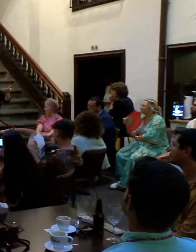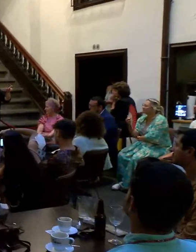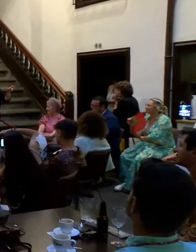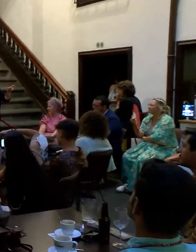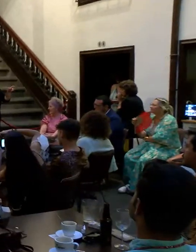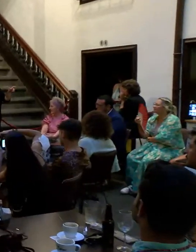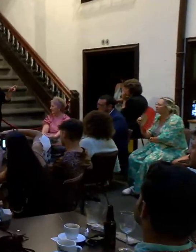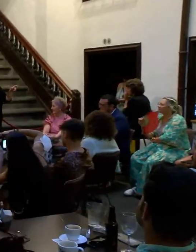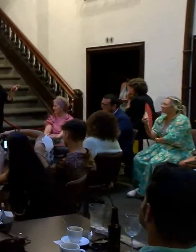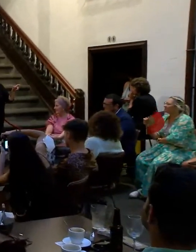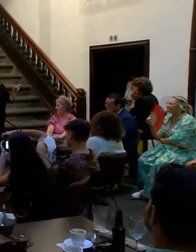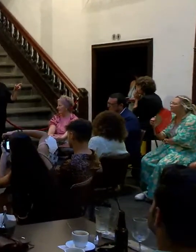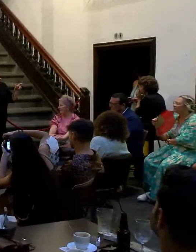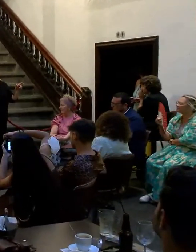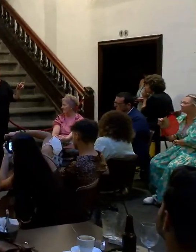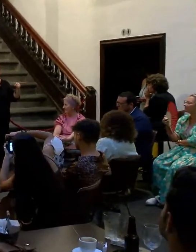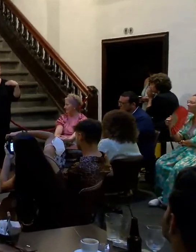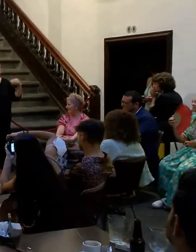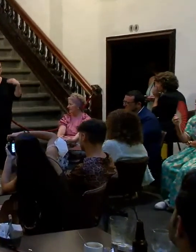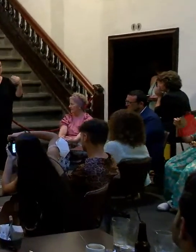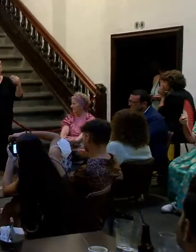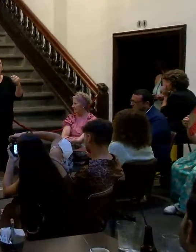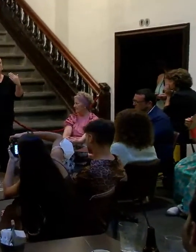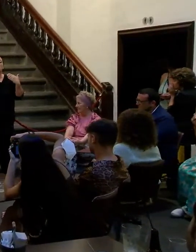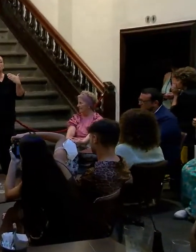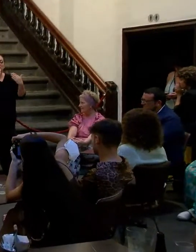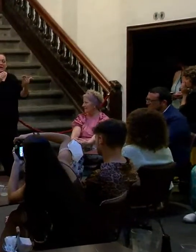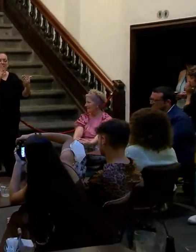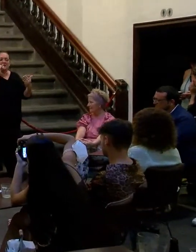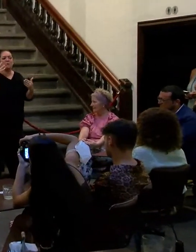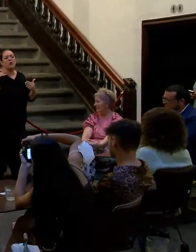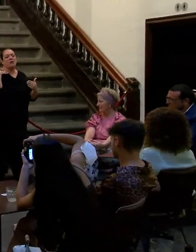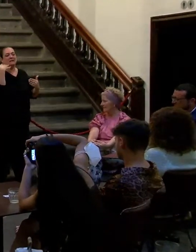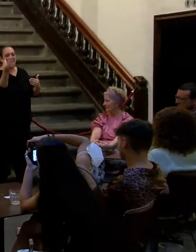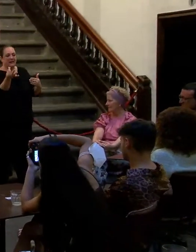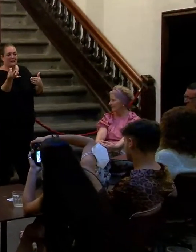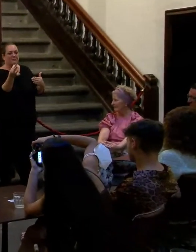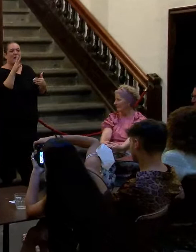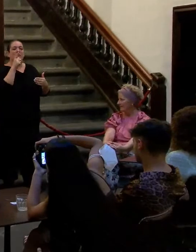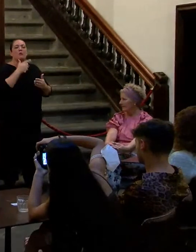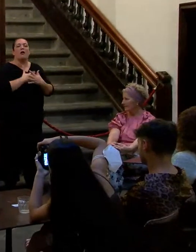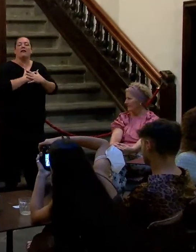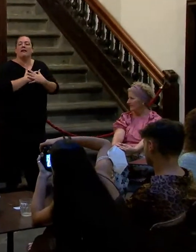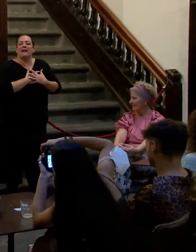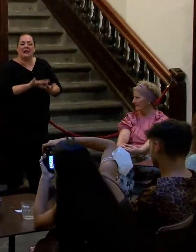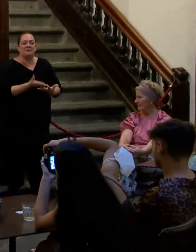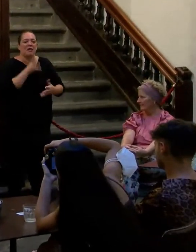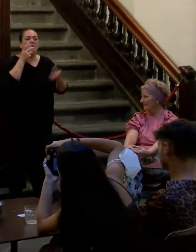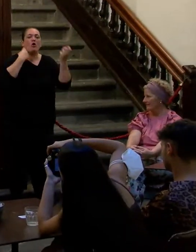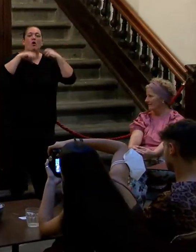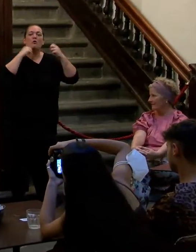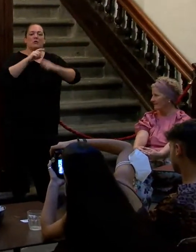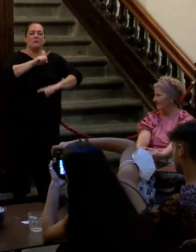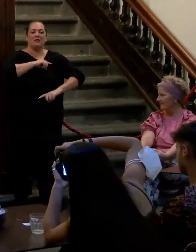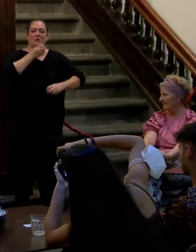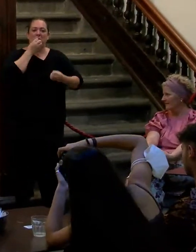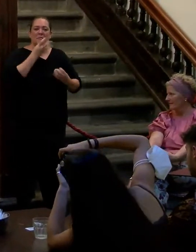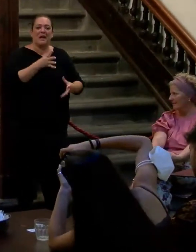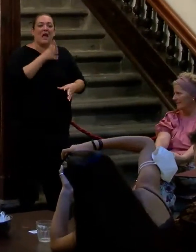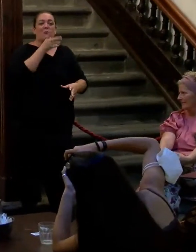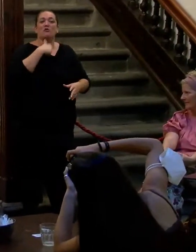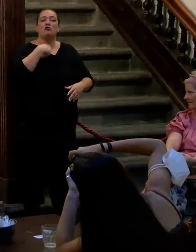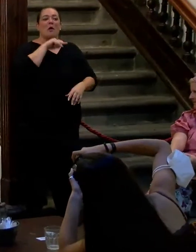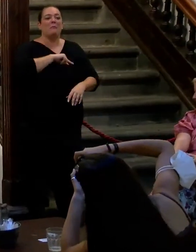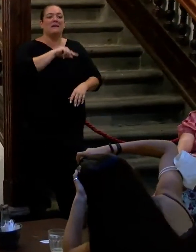seguir disfrutando de esta semana de fiesta muchas gracias por traerme por quererme por tratarme bien porque me siento